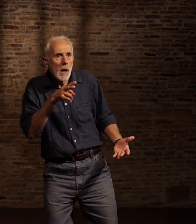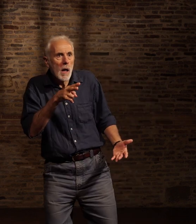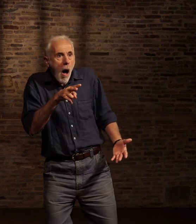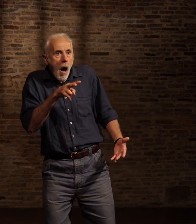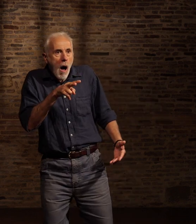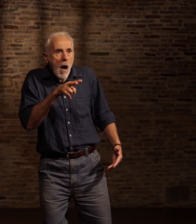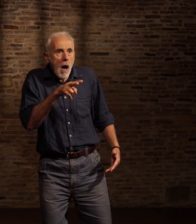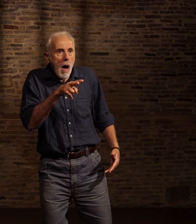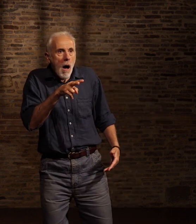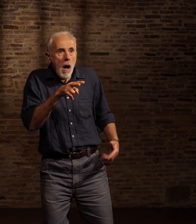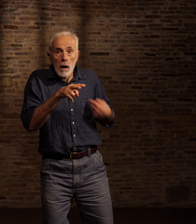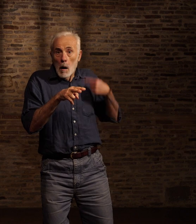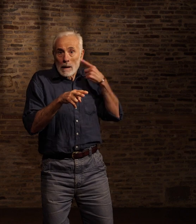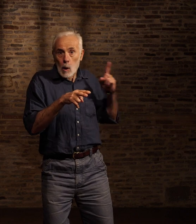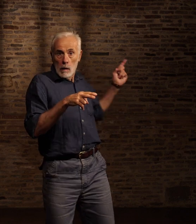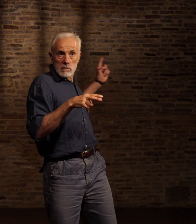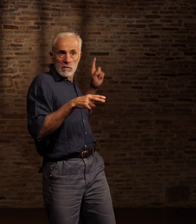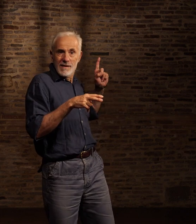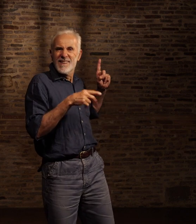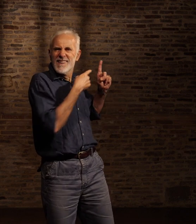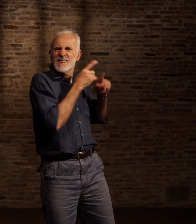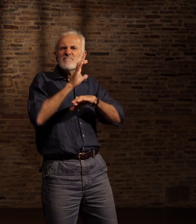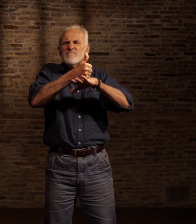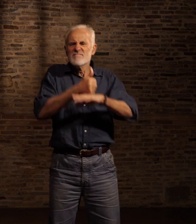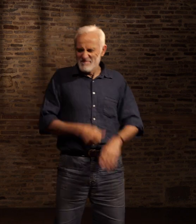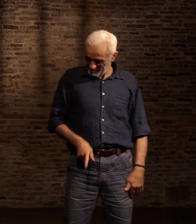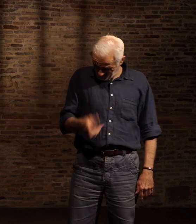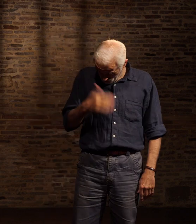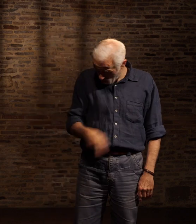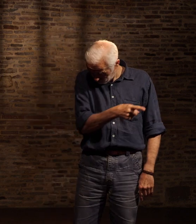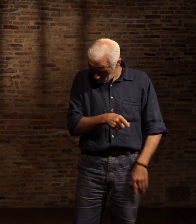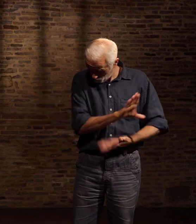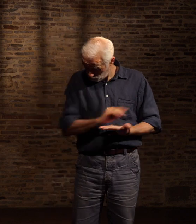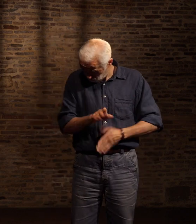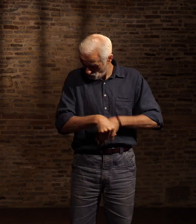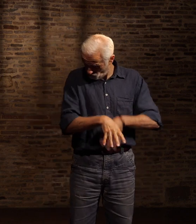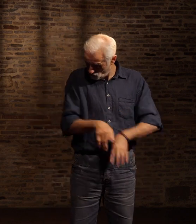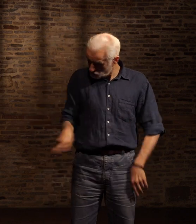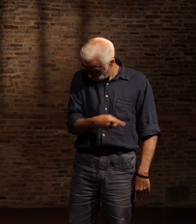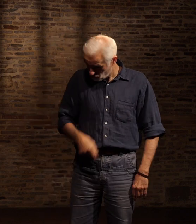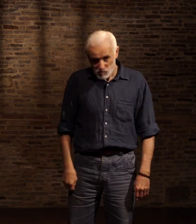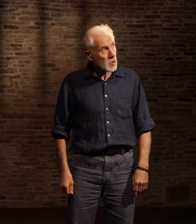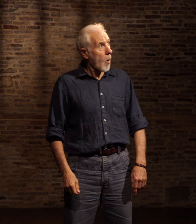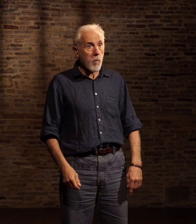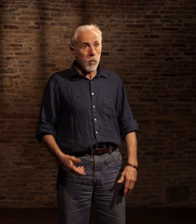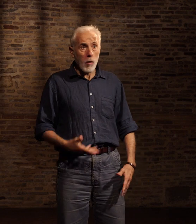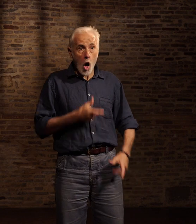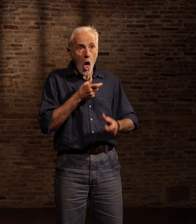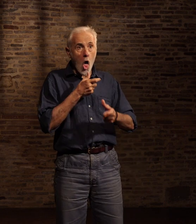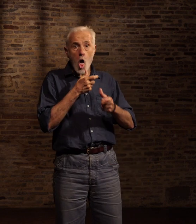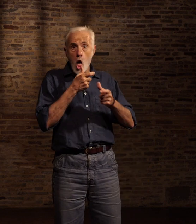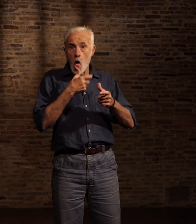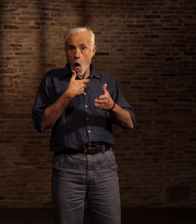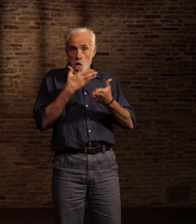intrigué Que je n pas entendu Mr. Gray s'approcher dans mon dos Tu serais marché comme ça Carter ? Je sais pas Je